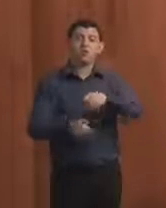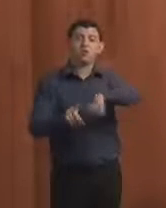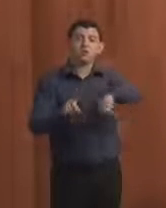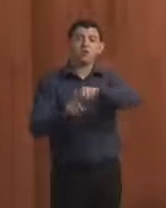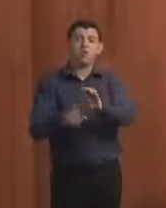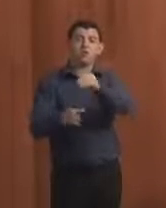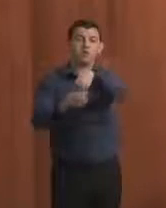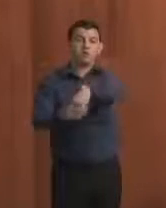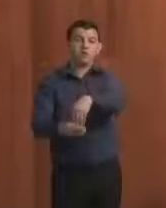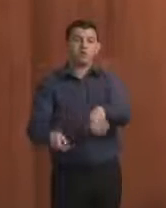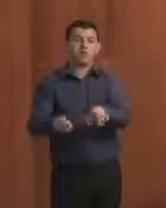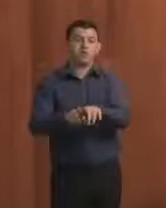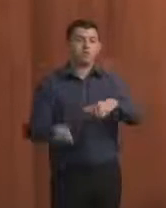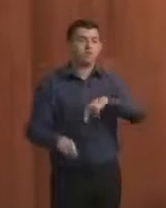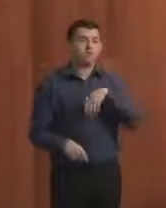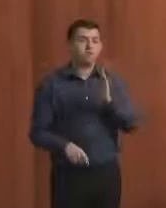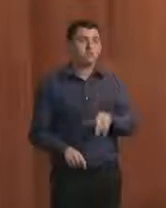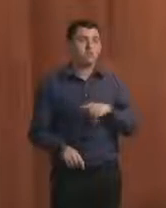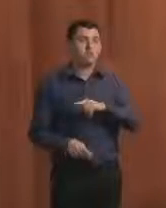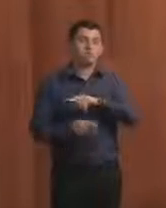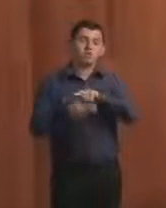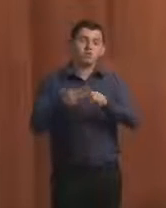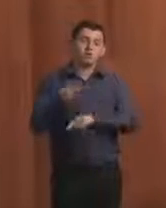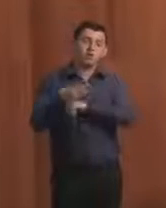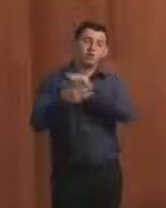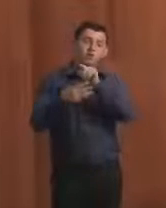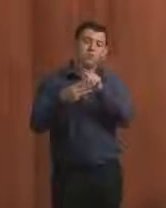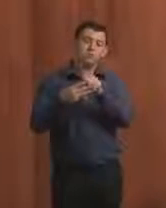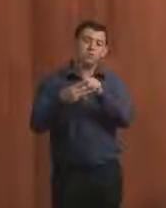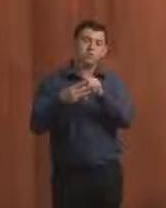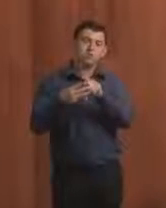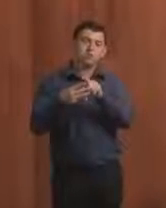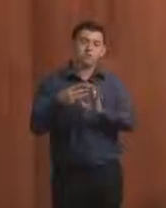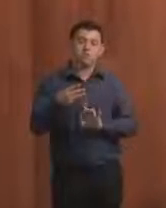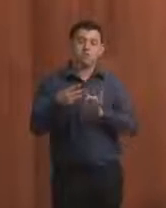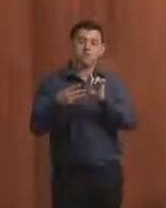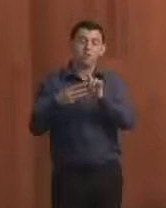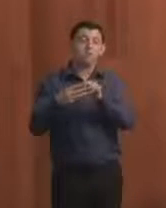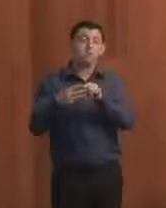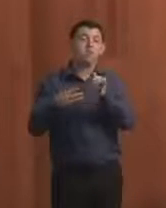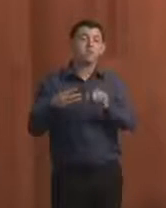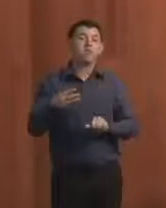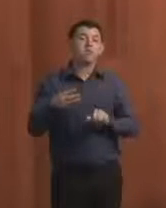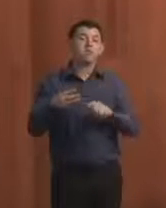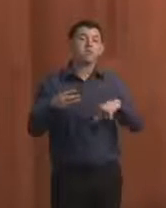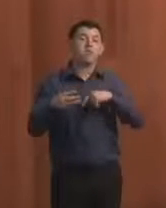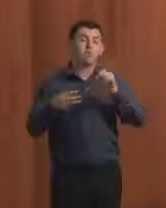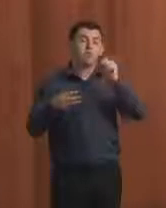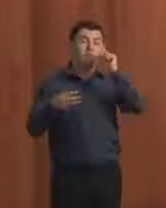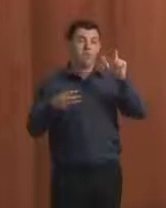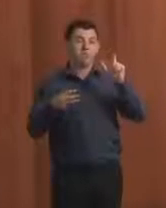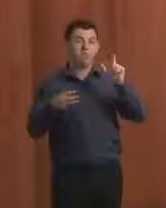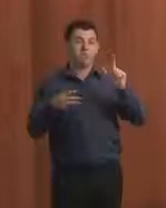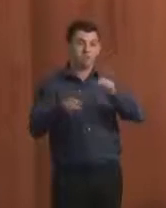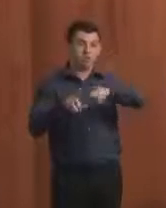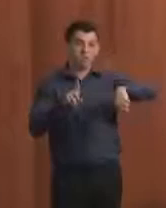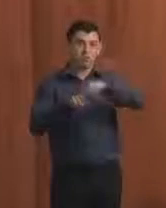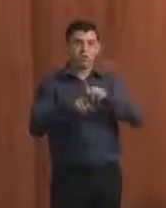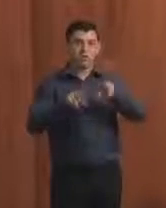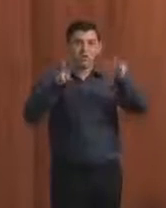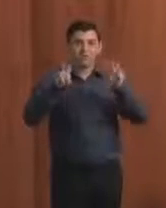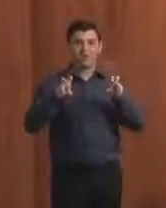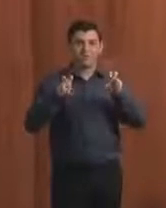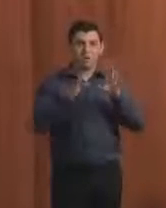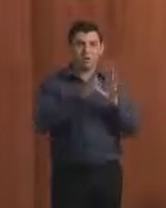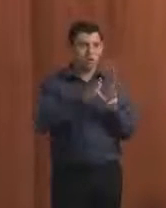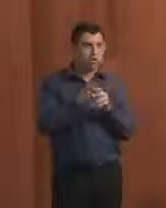E também que a gente tem três pontos dentro das campanhas. O primeiro seria despertar a sociedade para os temas de corrupção, então que as